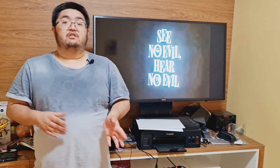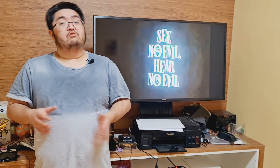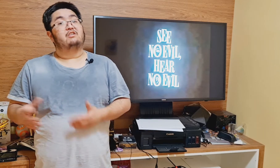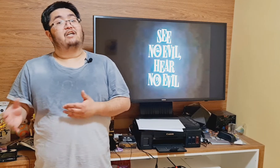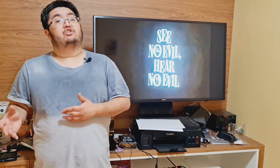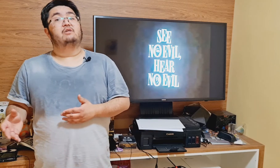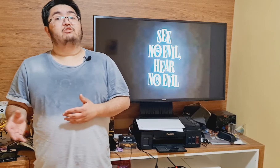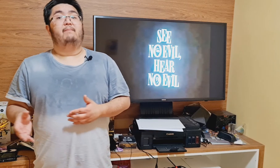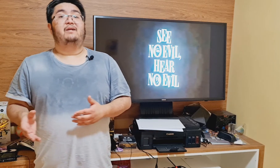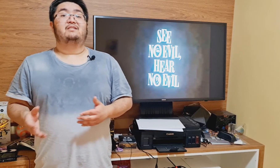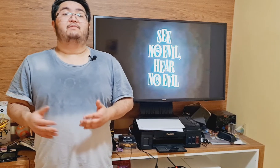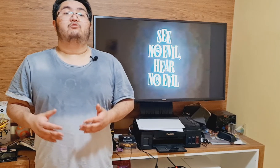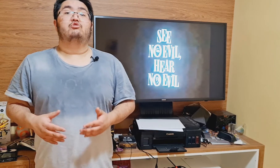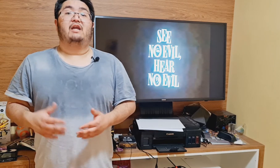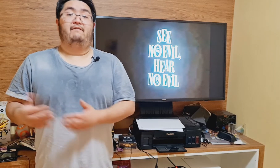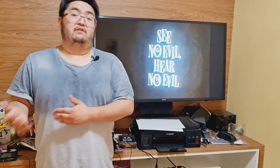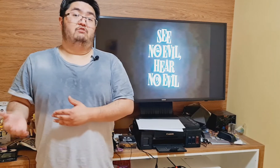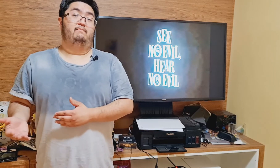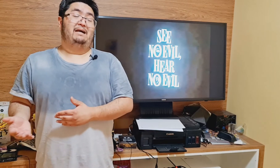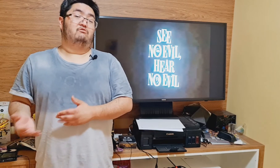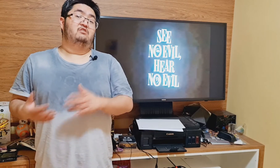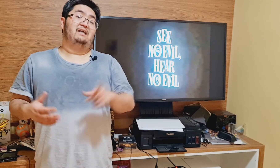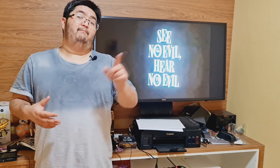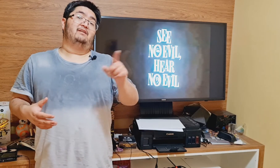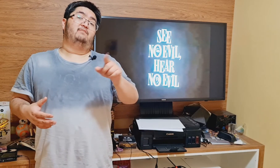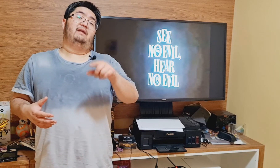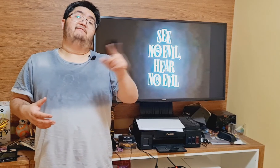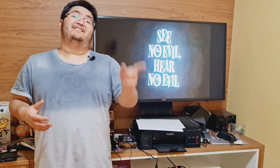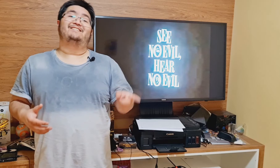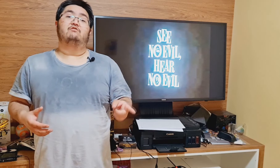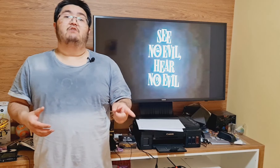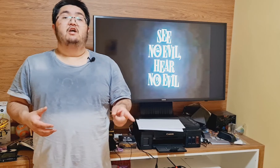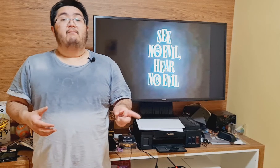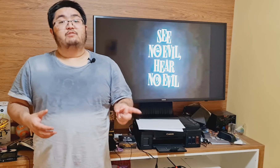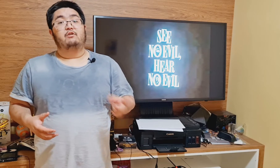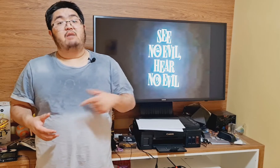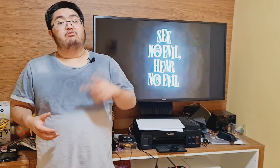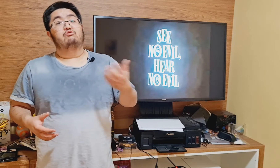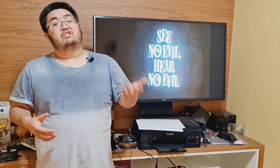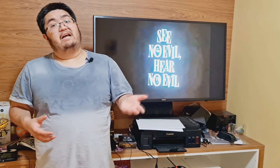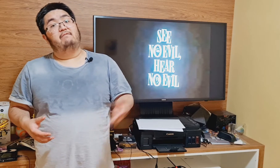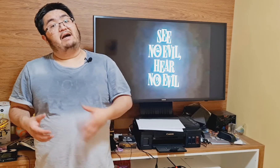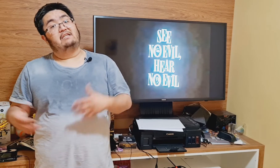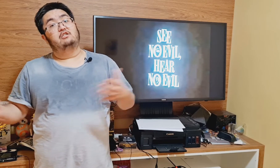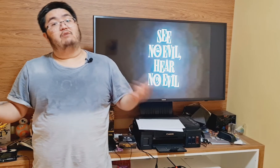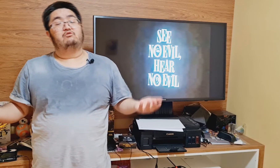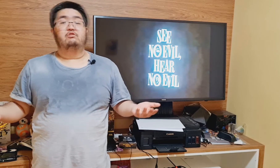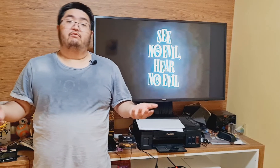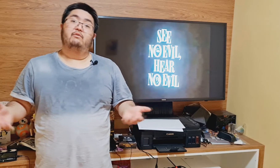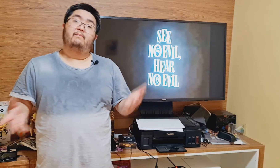nós achamos que a percepção geográfica do espaço se dá apenas pela visão, mas podemos usar várias situações do filme para